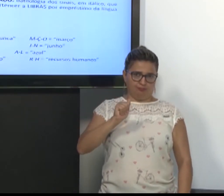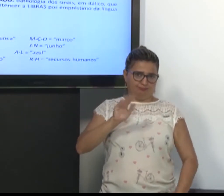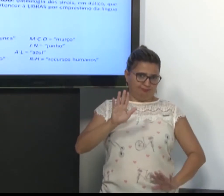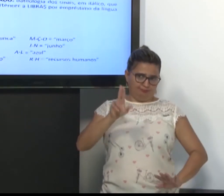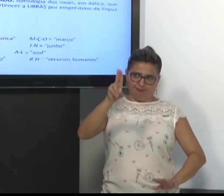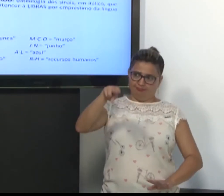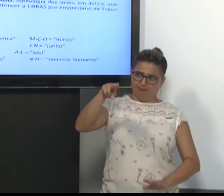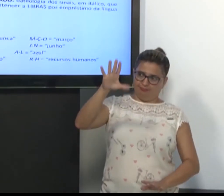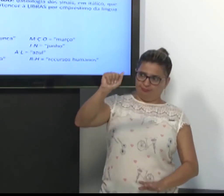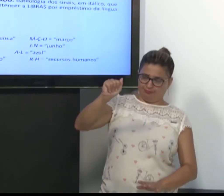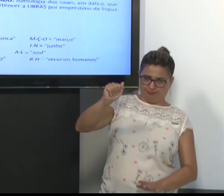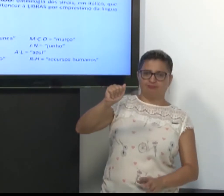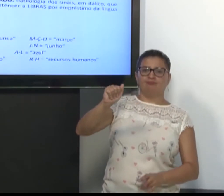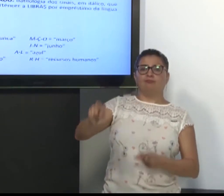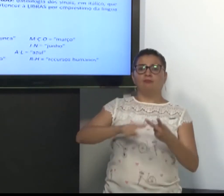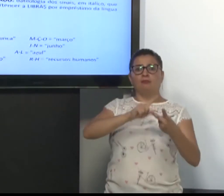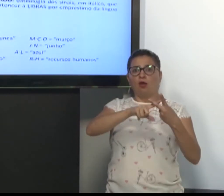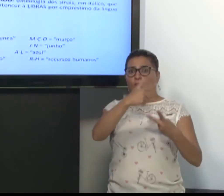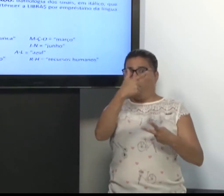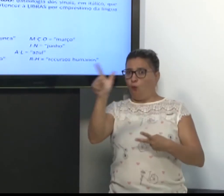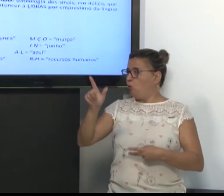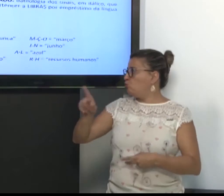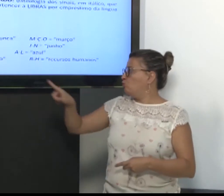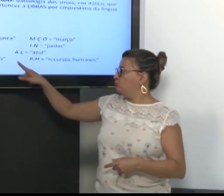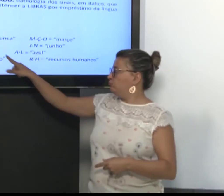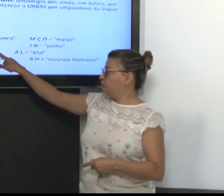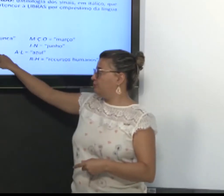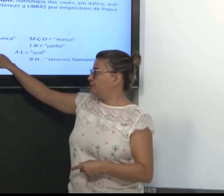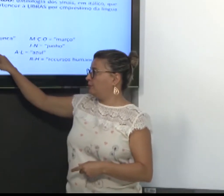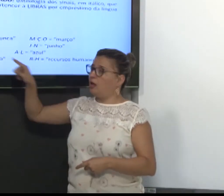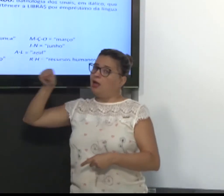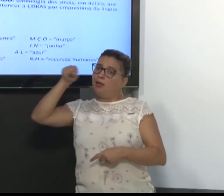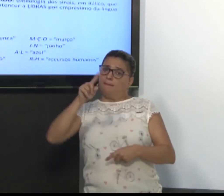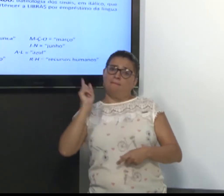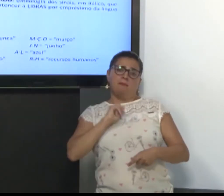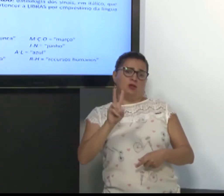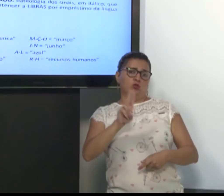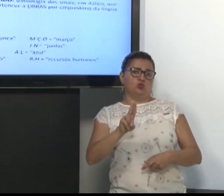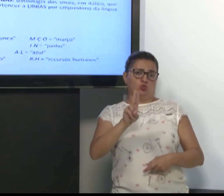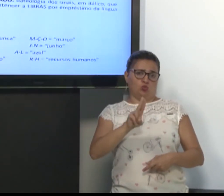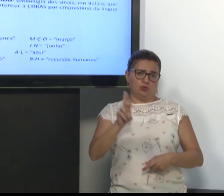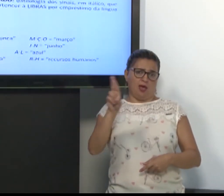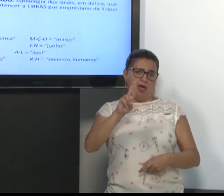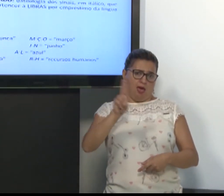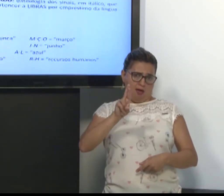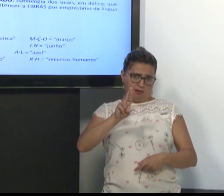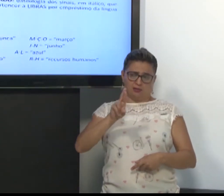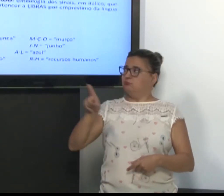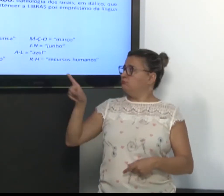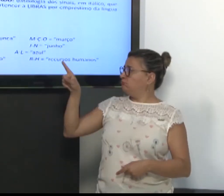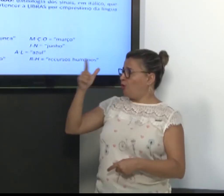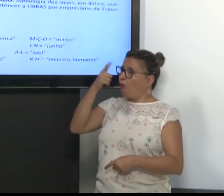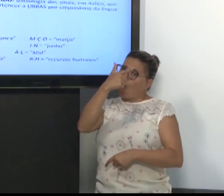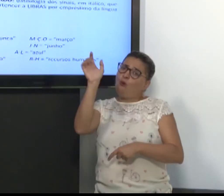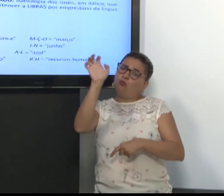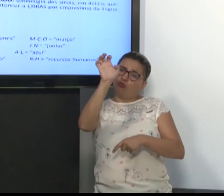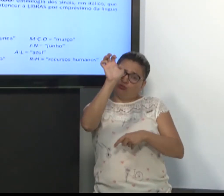Outro exemplo. Aqui em Minas nós usamos reais assim. Em outros estados usa-se RS.